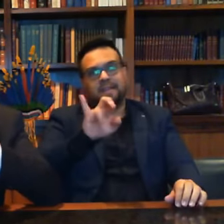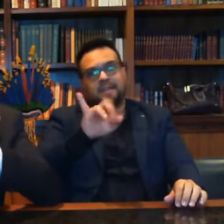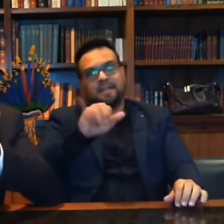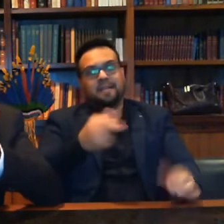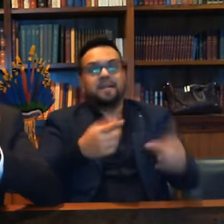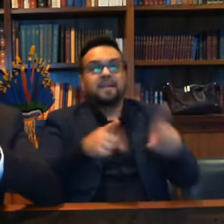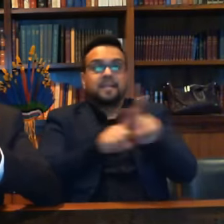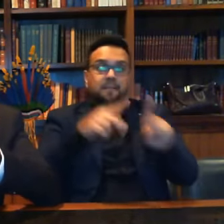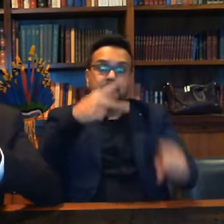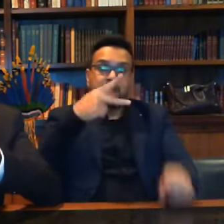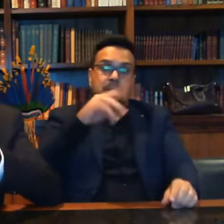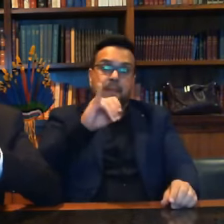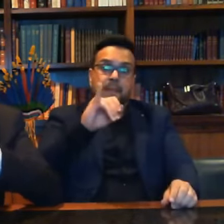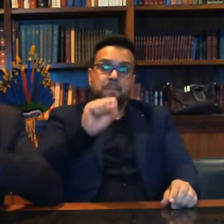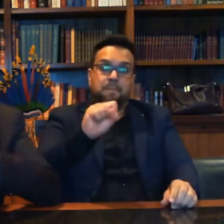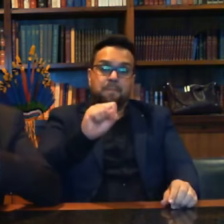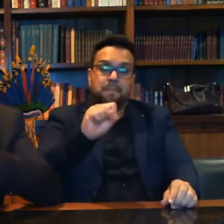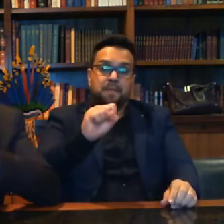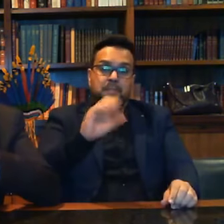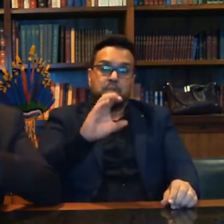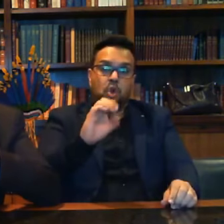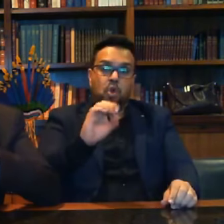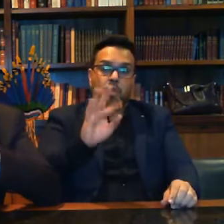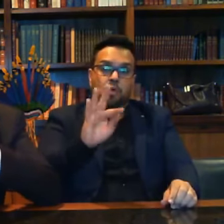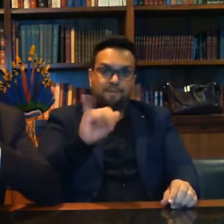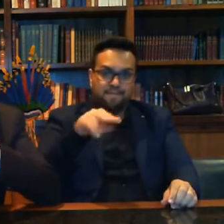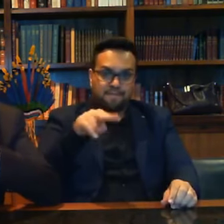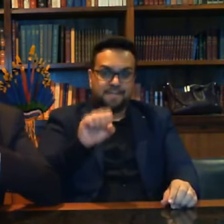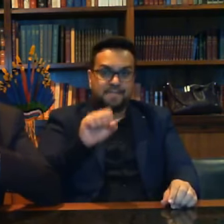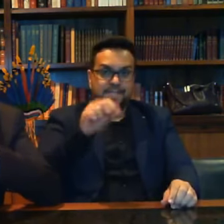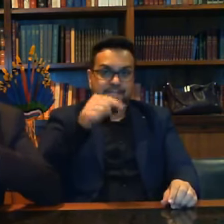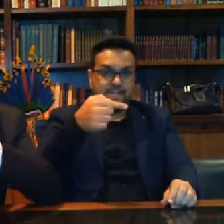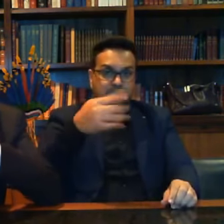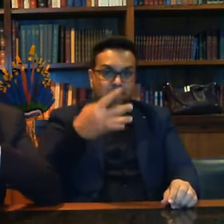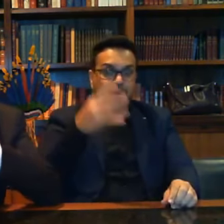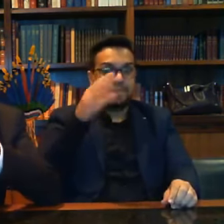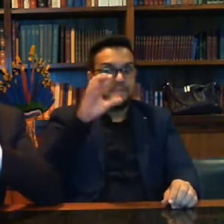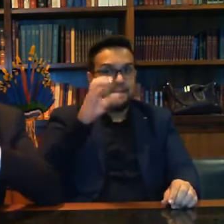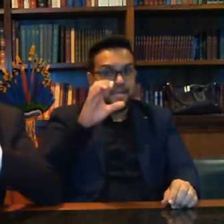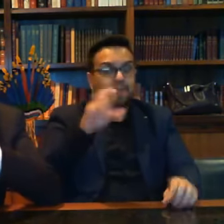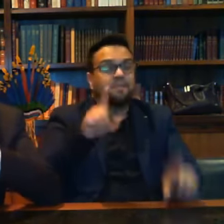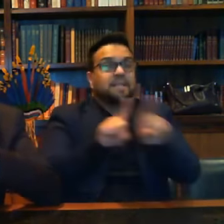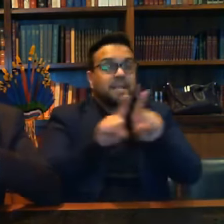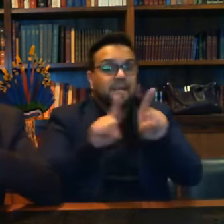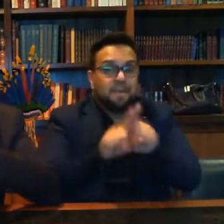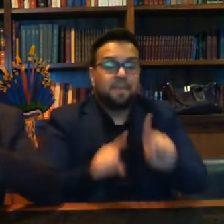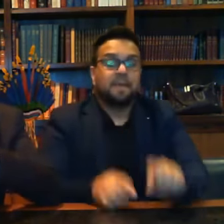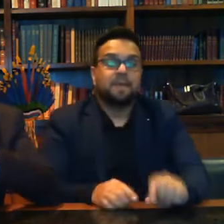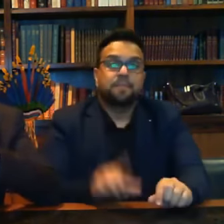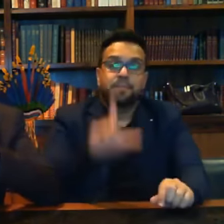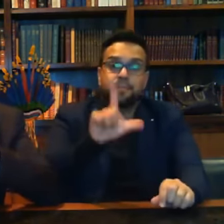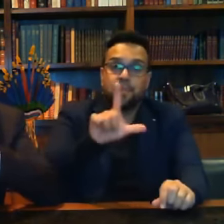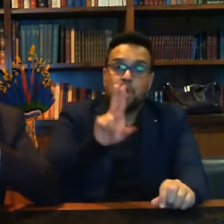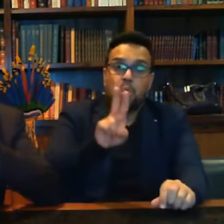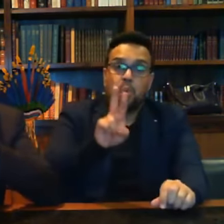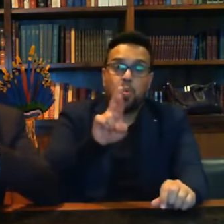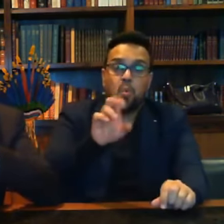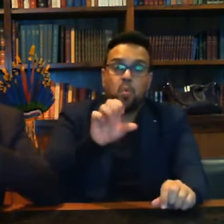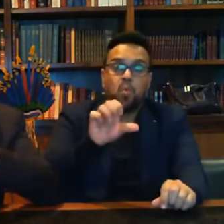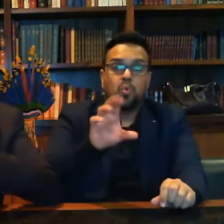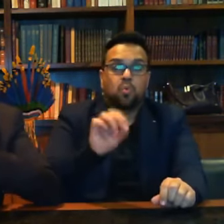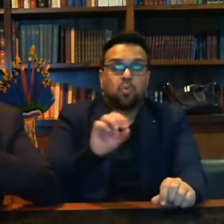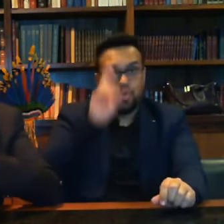cima do Piscofins R 0,74 incide em cima da margem de lucro do dono do